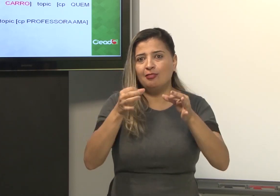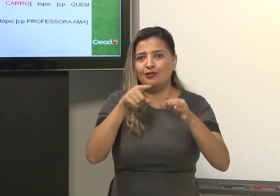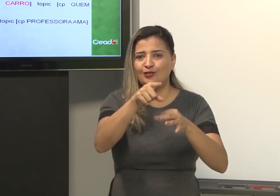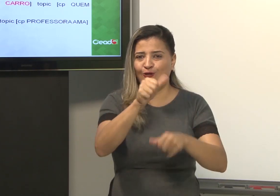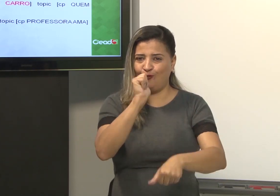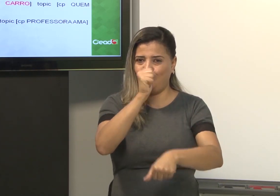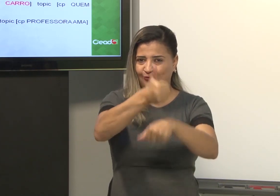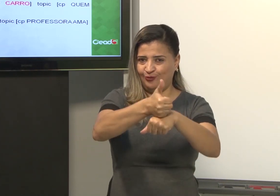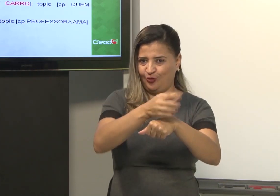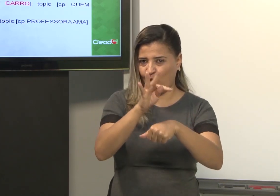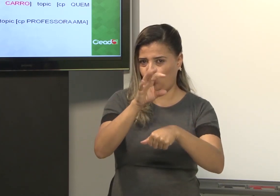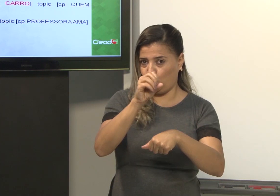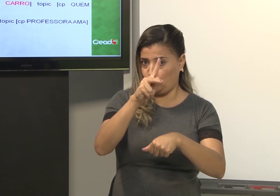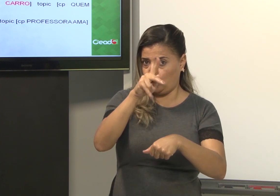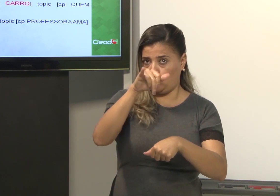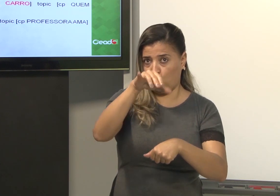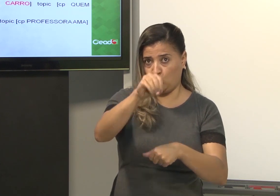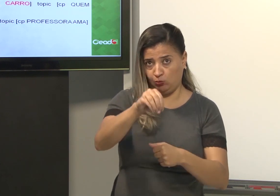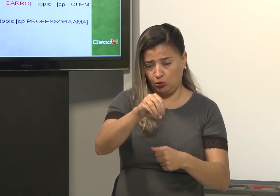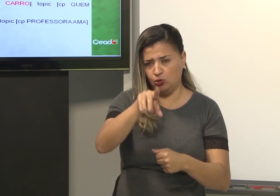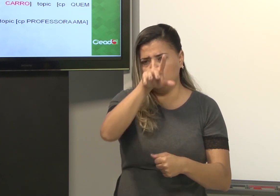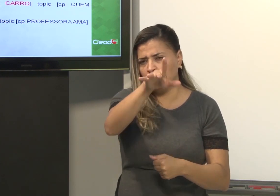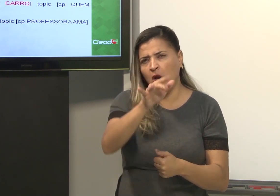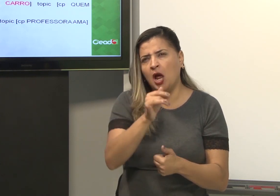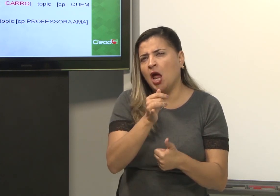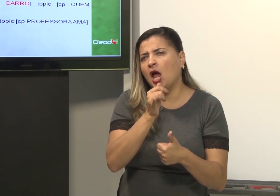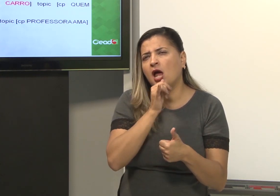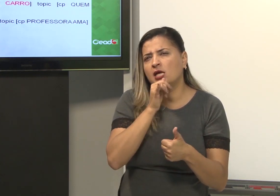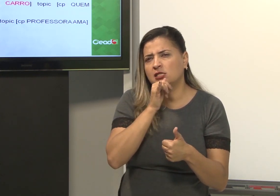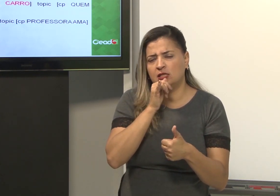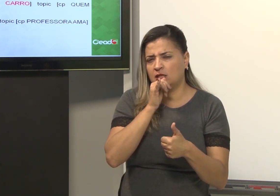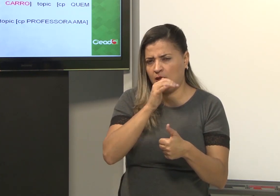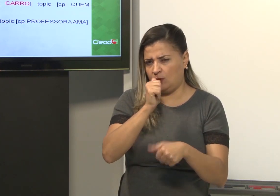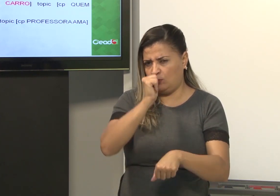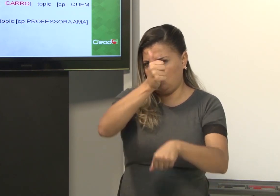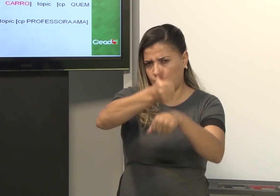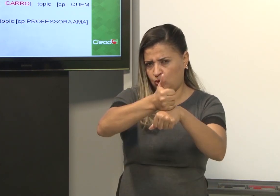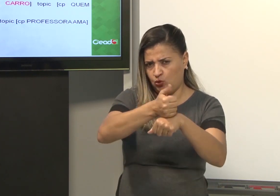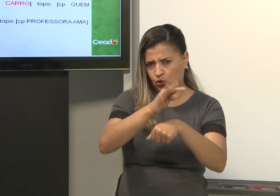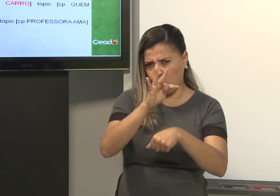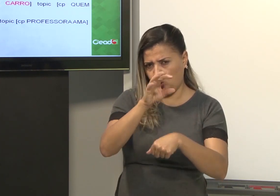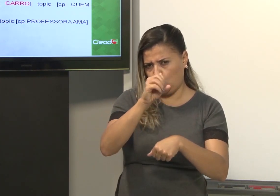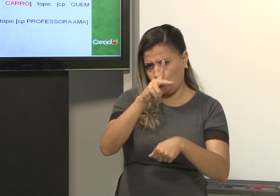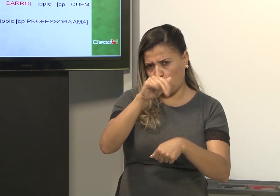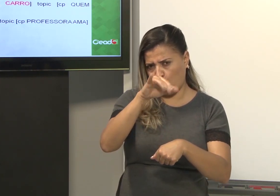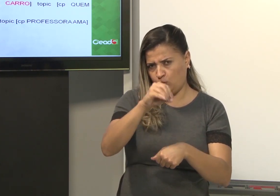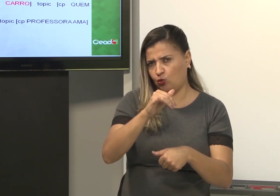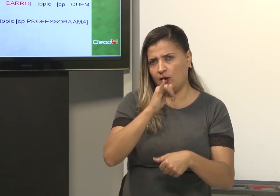facial, esse erguer de sobrancelhas. O tópico, nós temos exemplo de tópico, por exemplo,